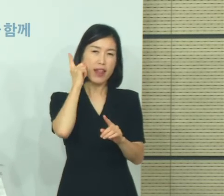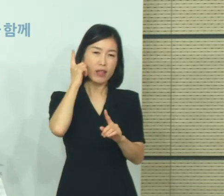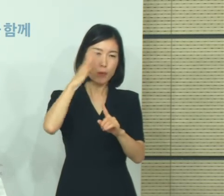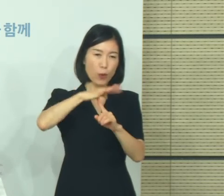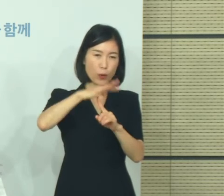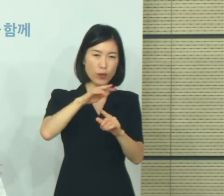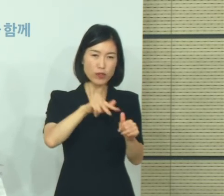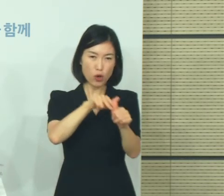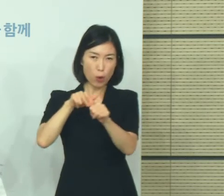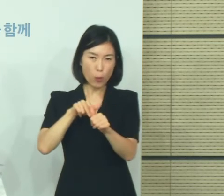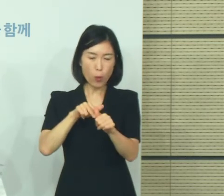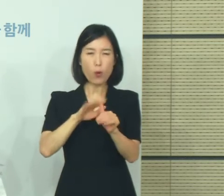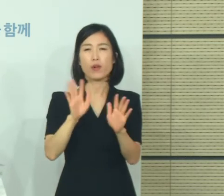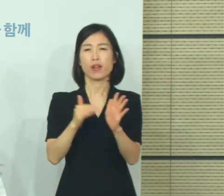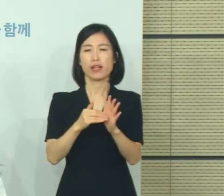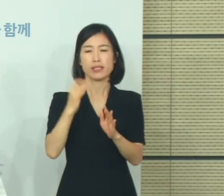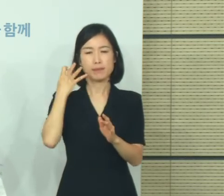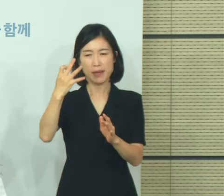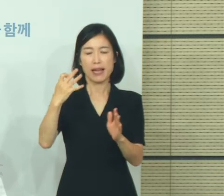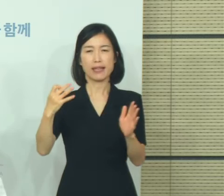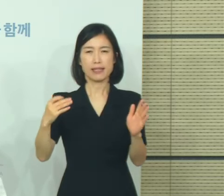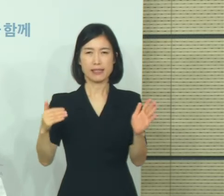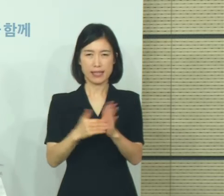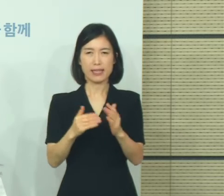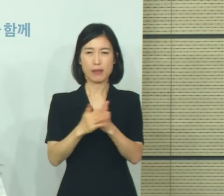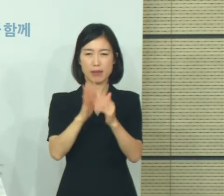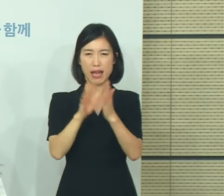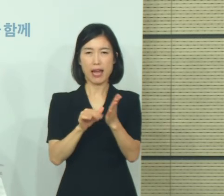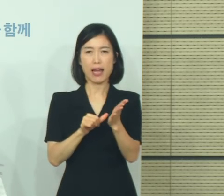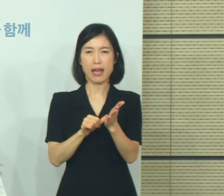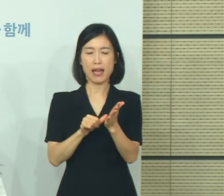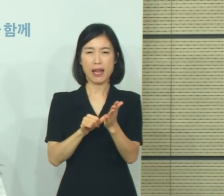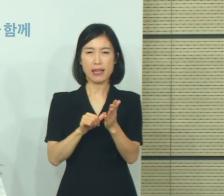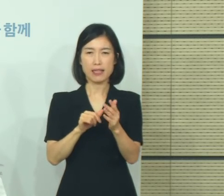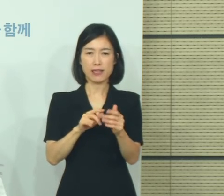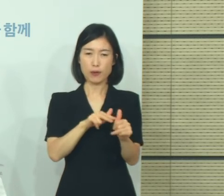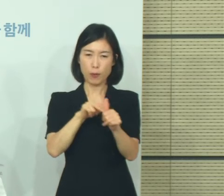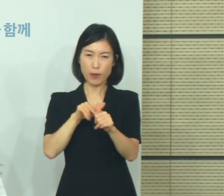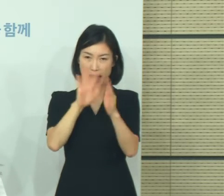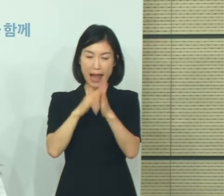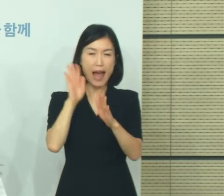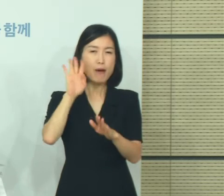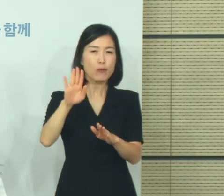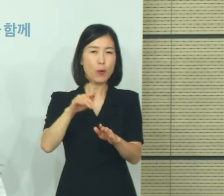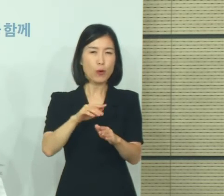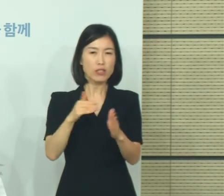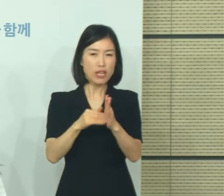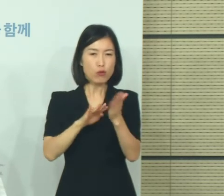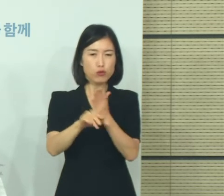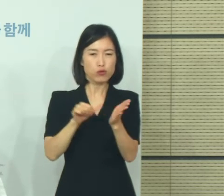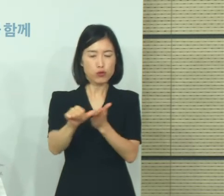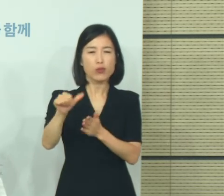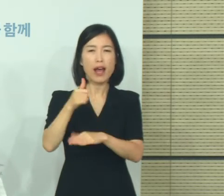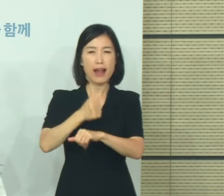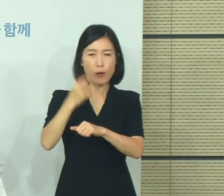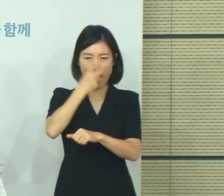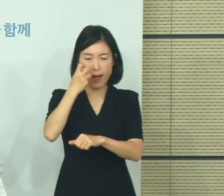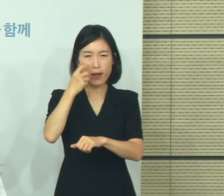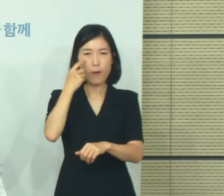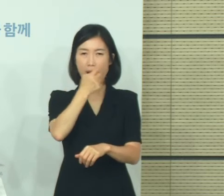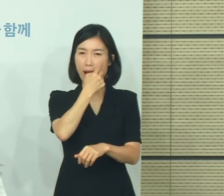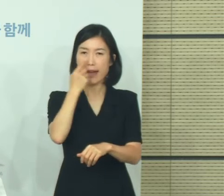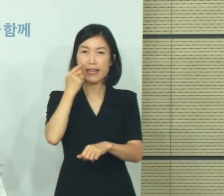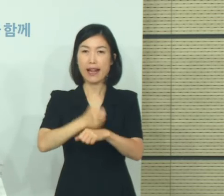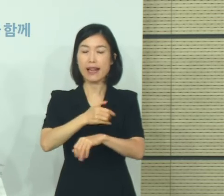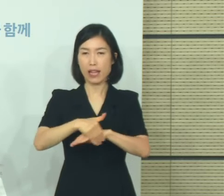접속정보 또한 역학조사 종료 후 파기 여부를 확인할 예정입니다. 출입자 명부